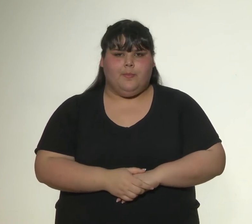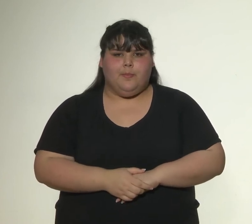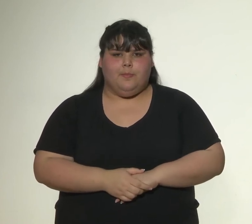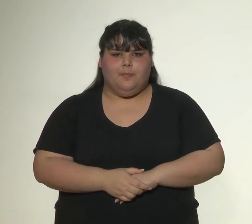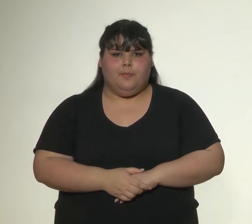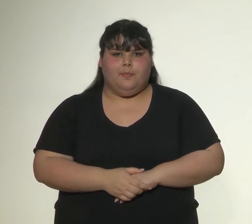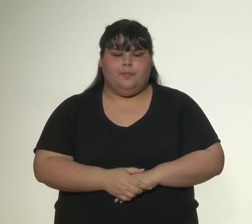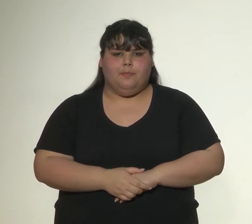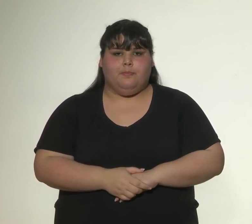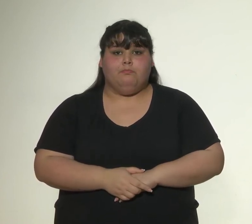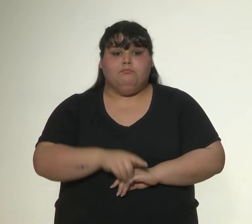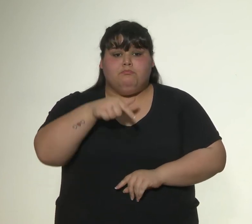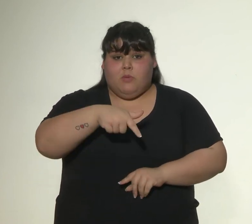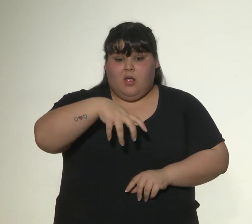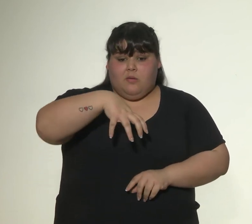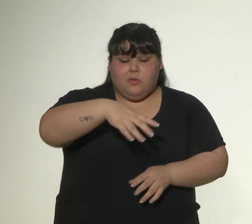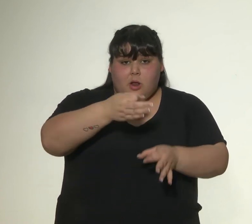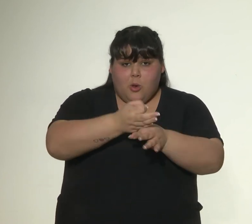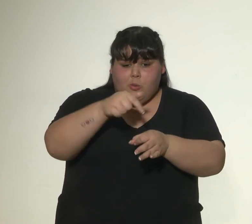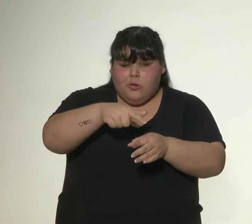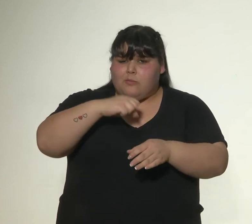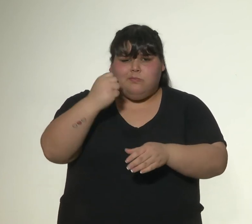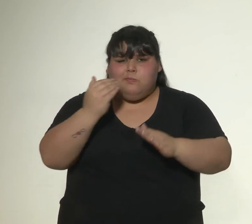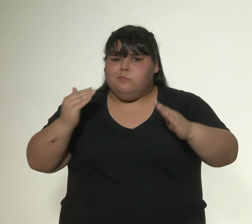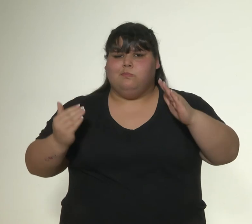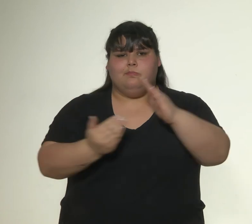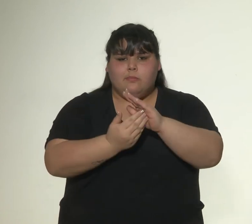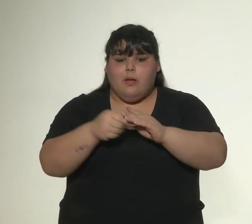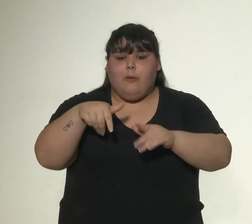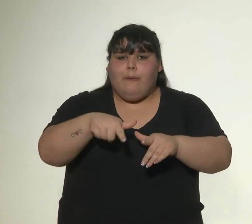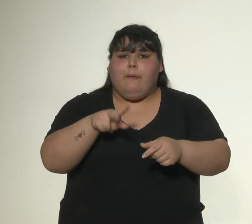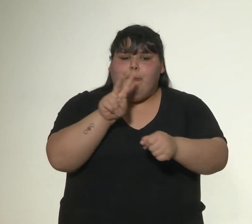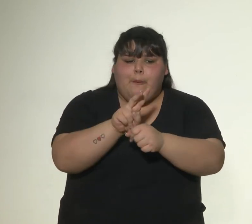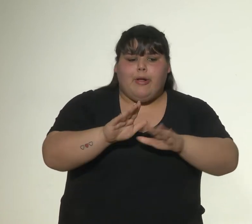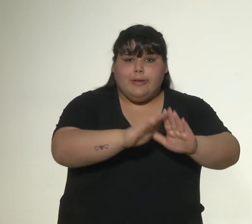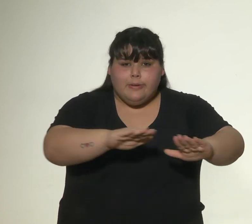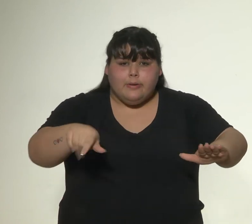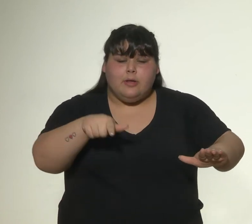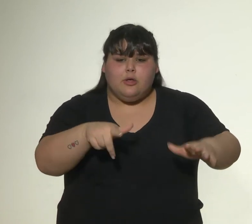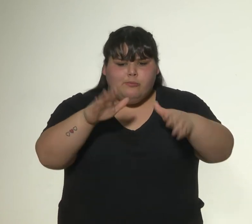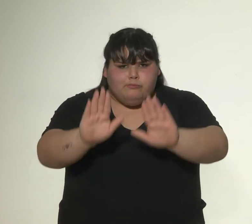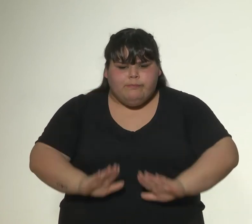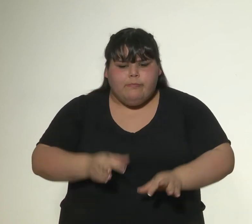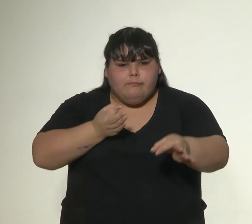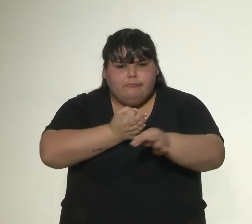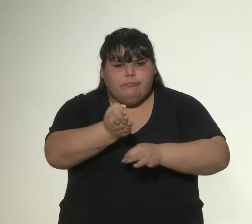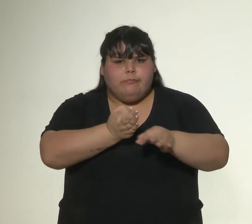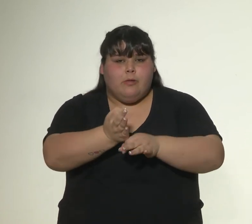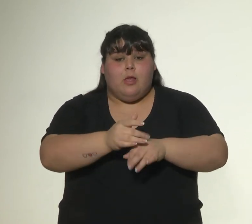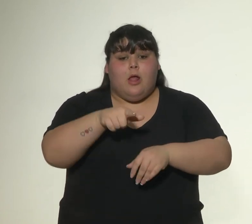La escuela es un pilar que protege la niñez, que forma y educa a las y los